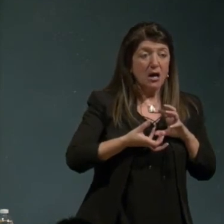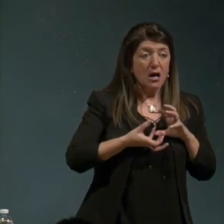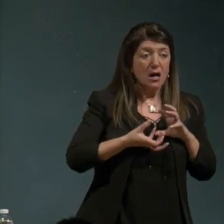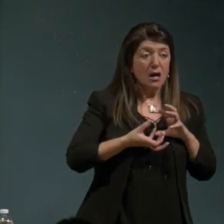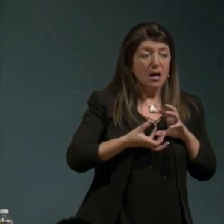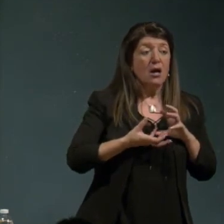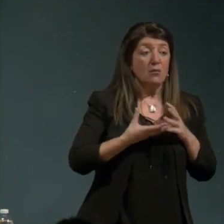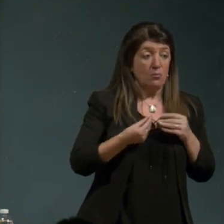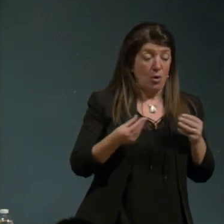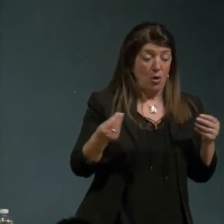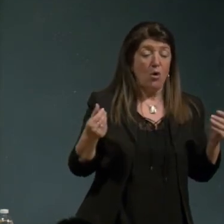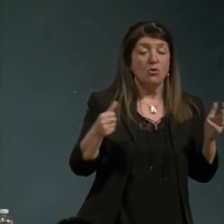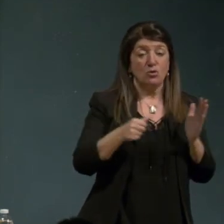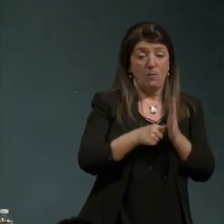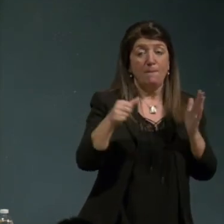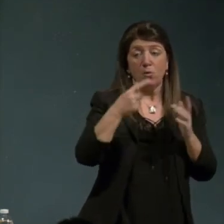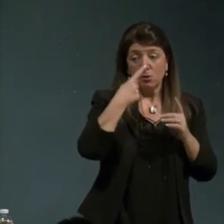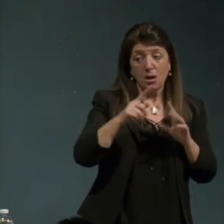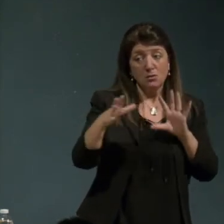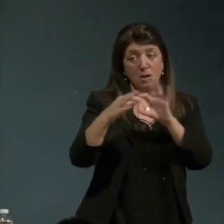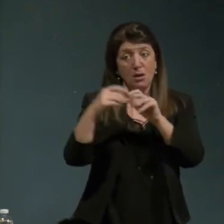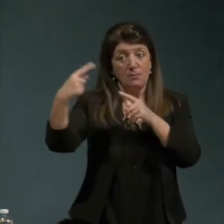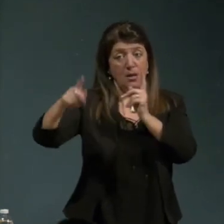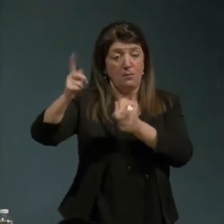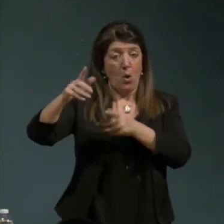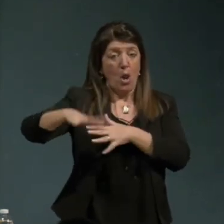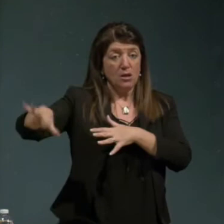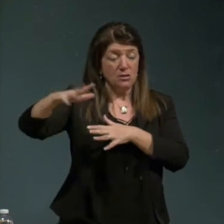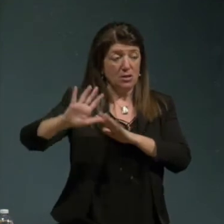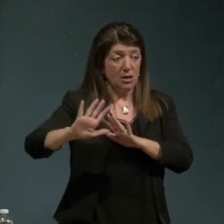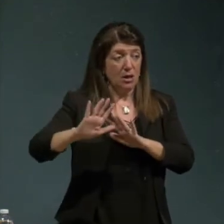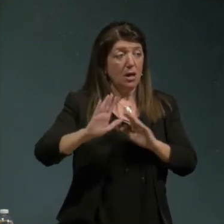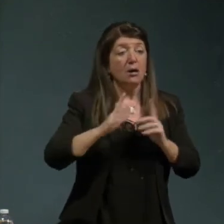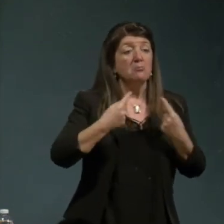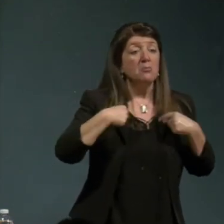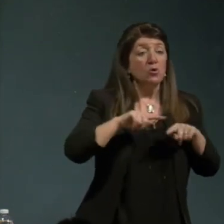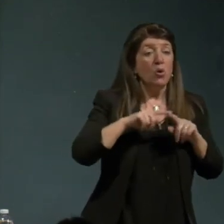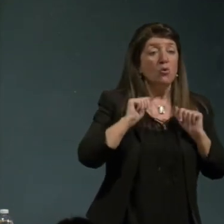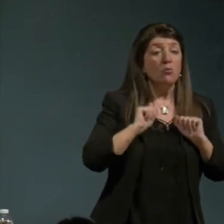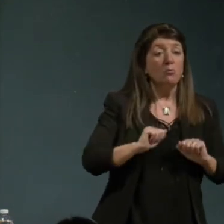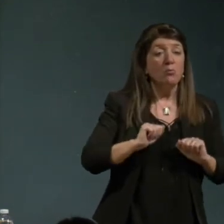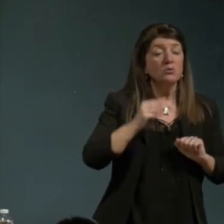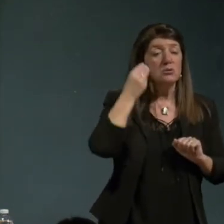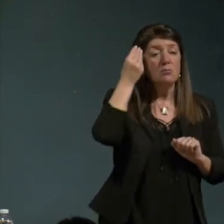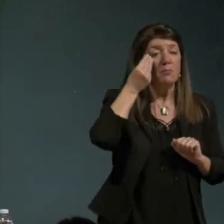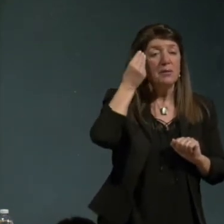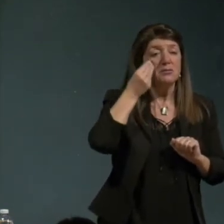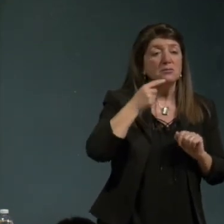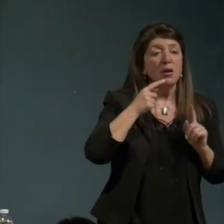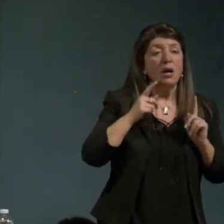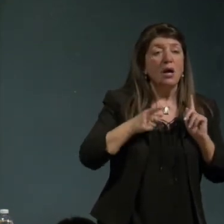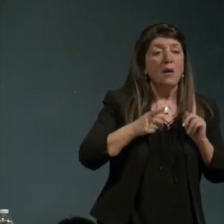tanto importante per la politica perché non possiamo pensare la politica con una visione